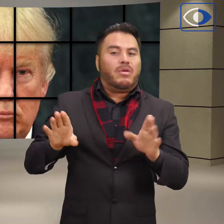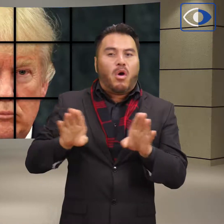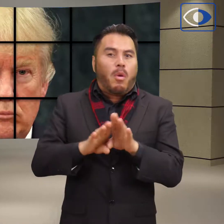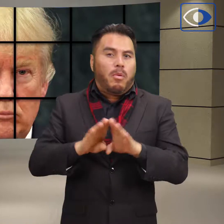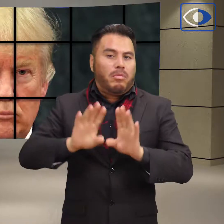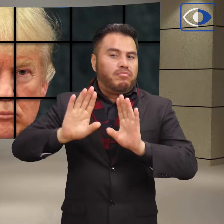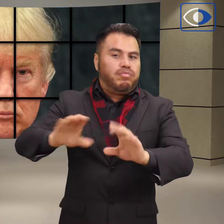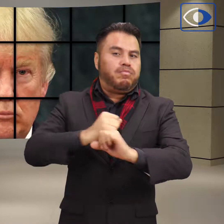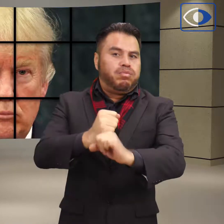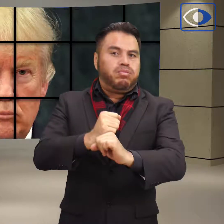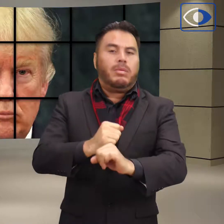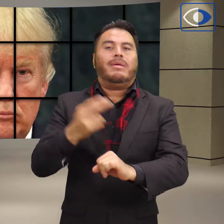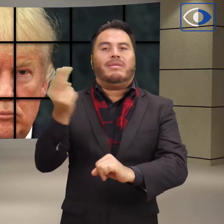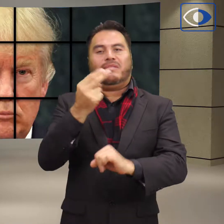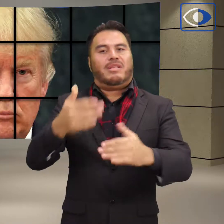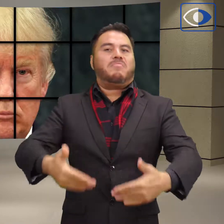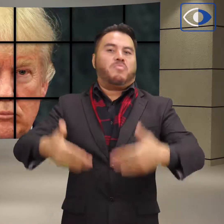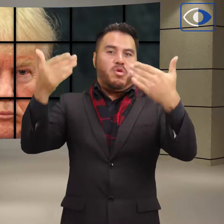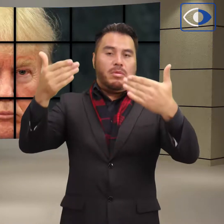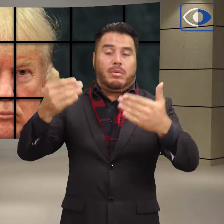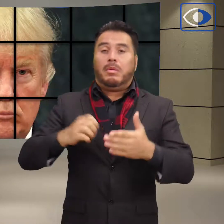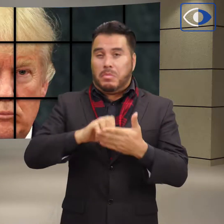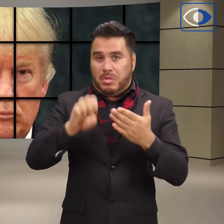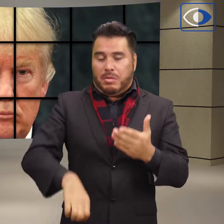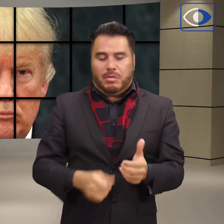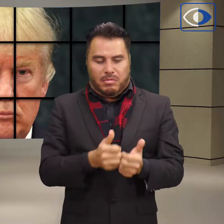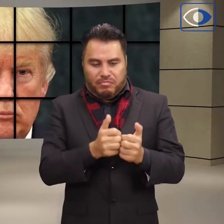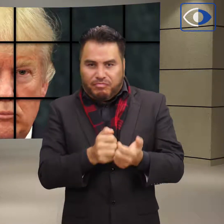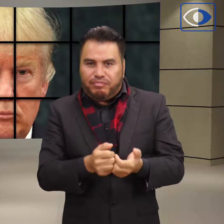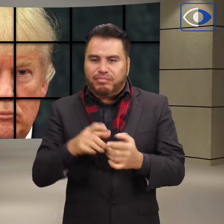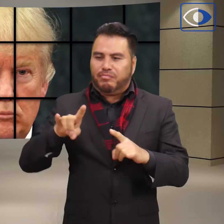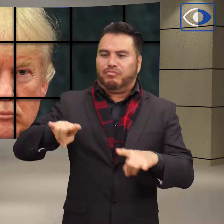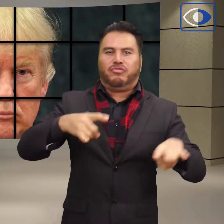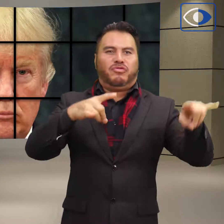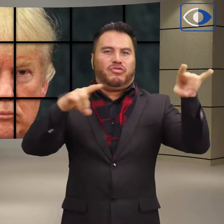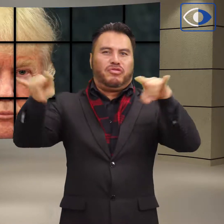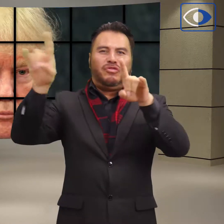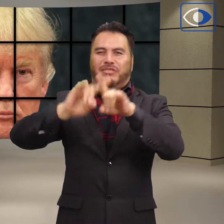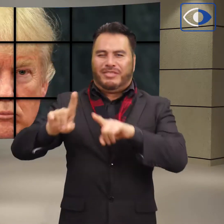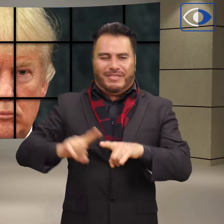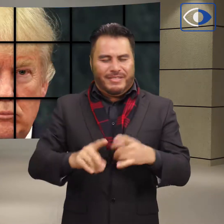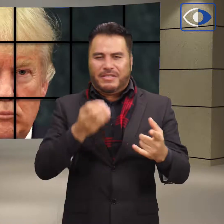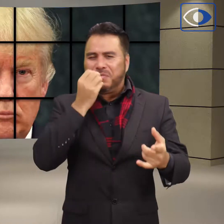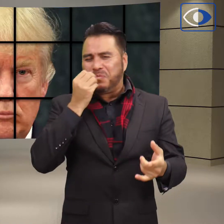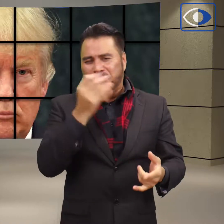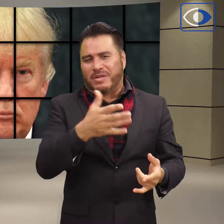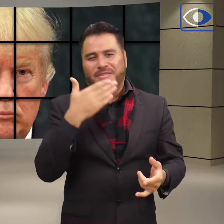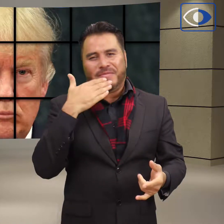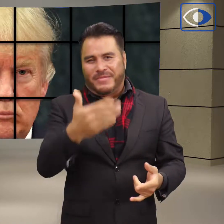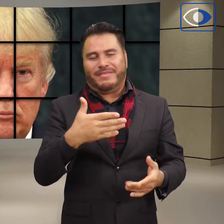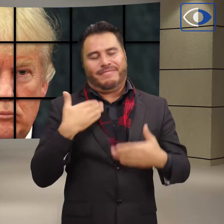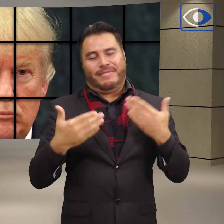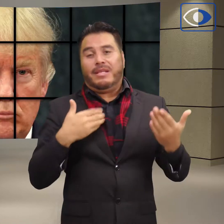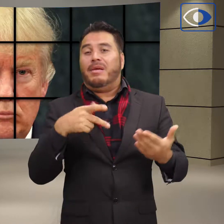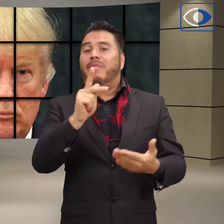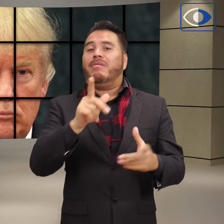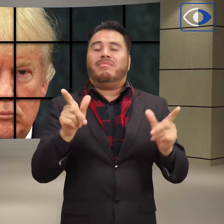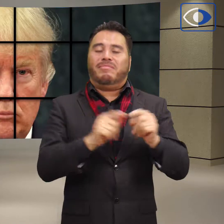o una barrera. Los drones y todo el resto son maravillosos y un montón de diversión, pero es solo un buen muro